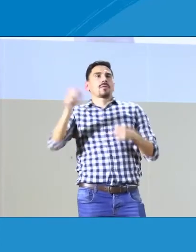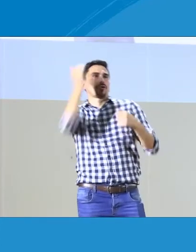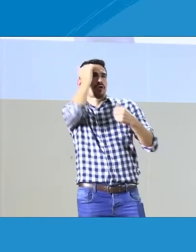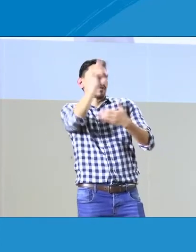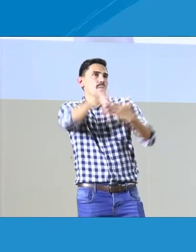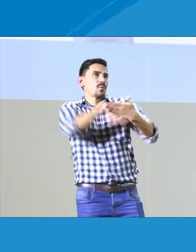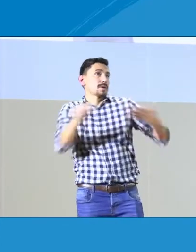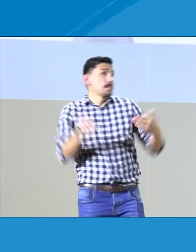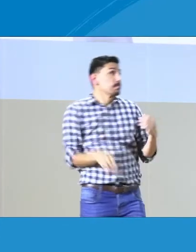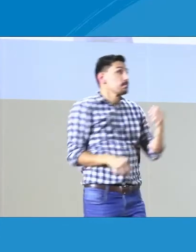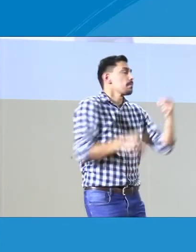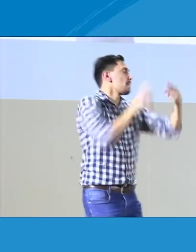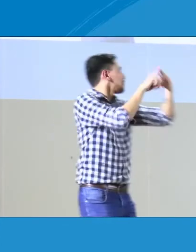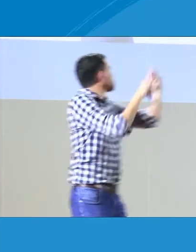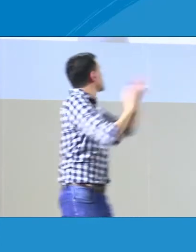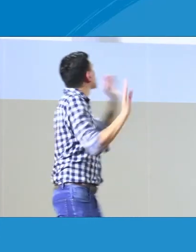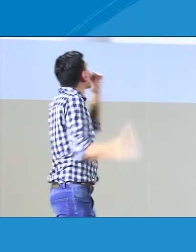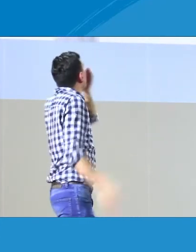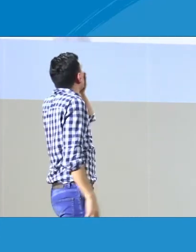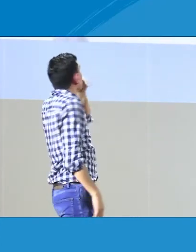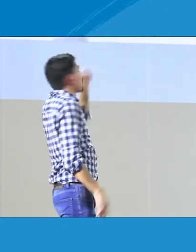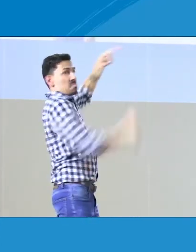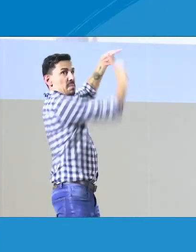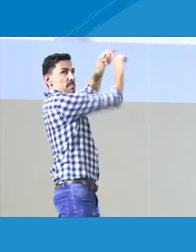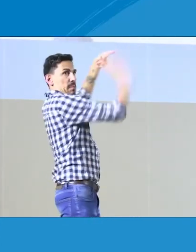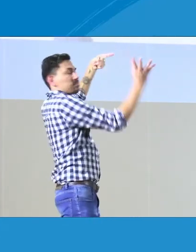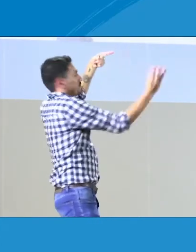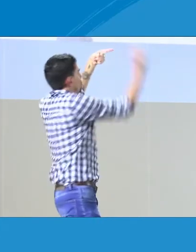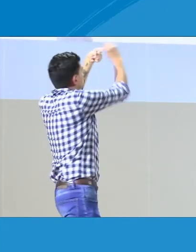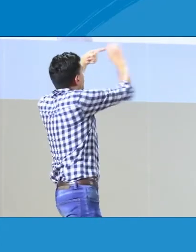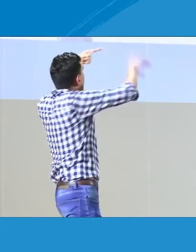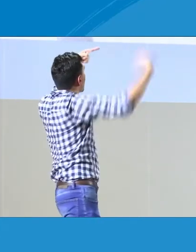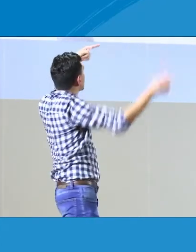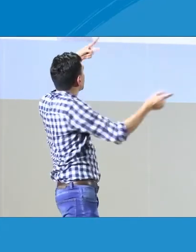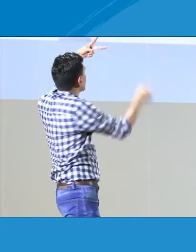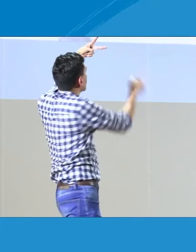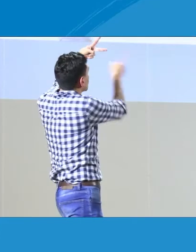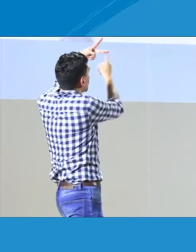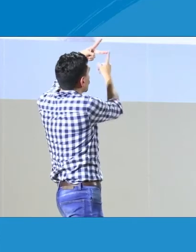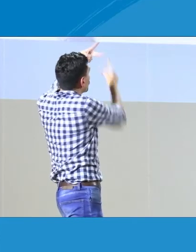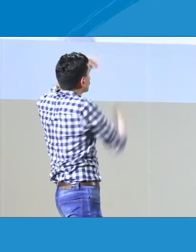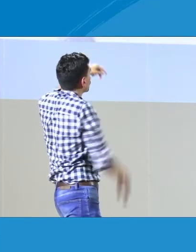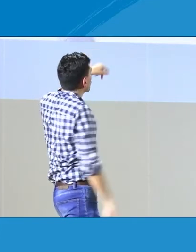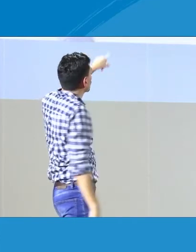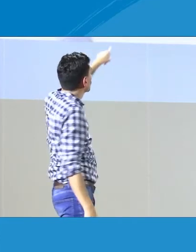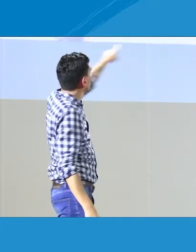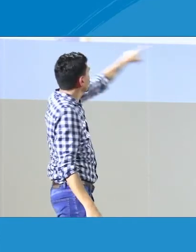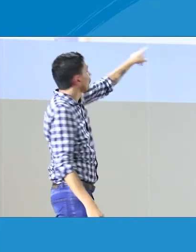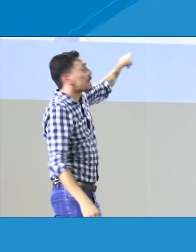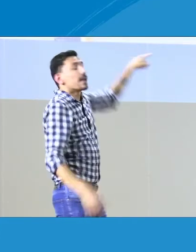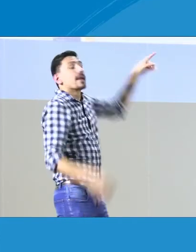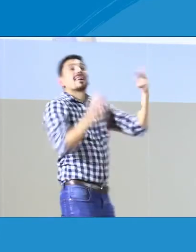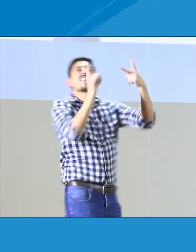ojalá, y enseñar la segunda lengua al español lecto escrito.